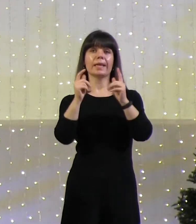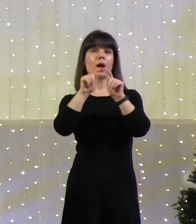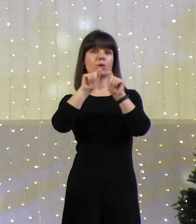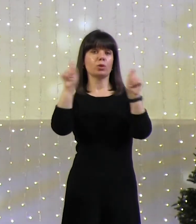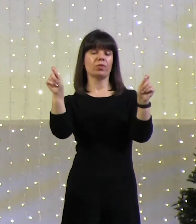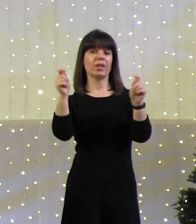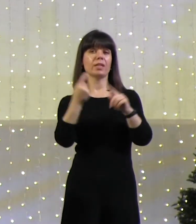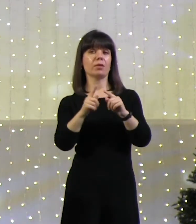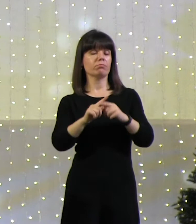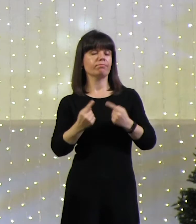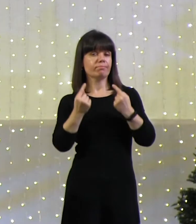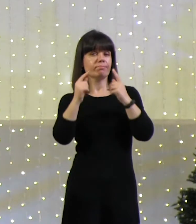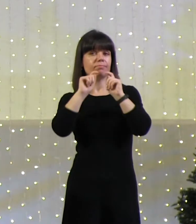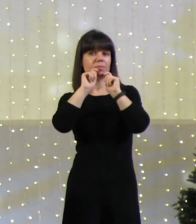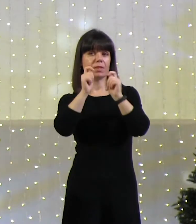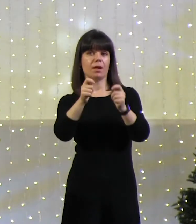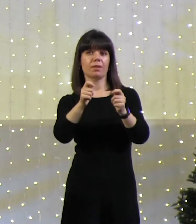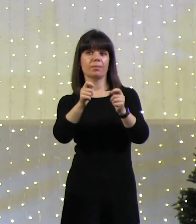невероятный дар.